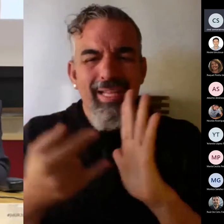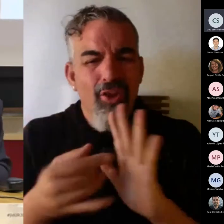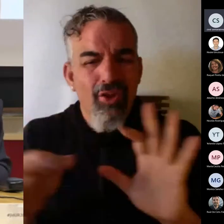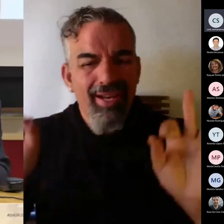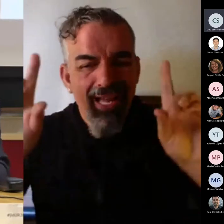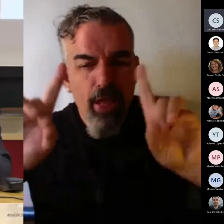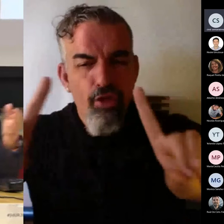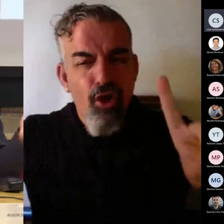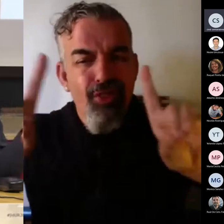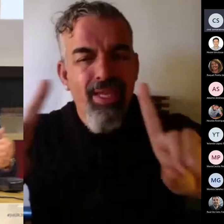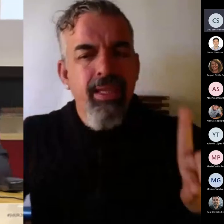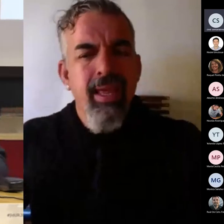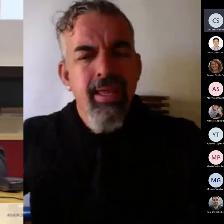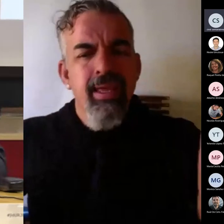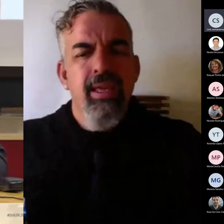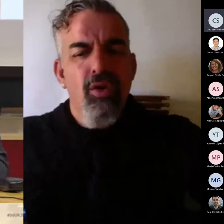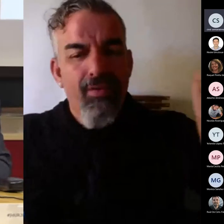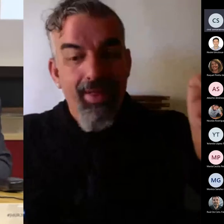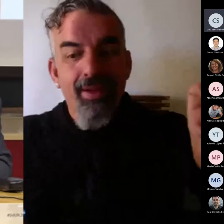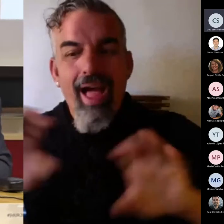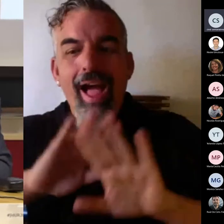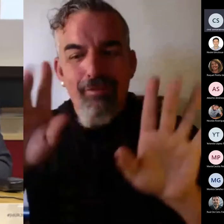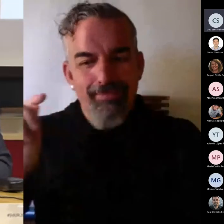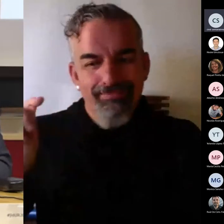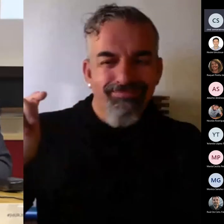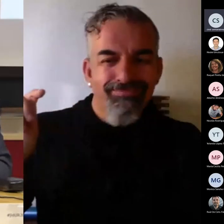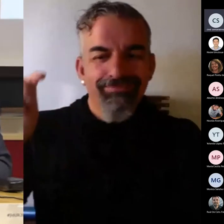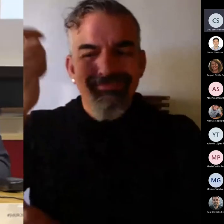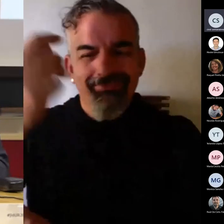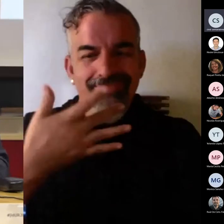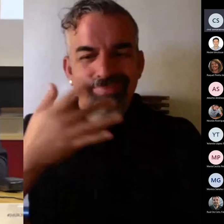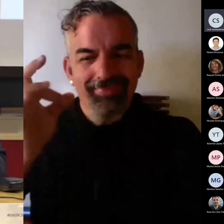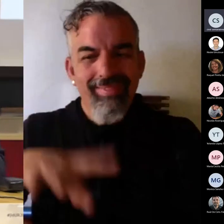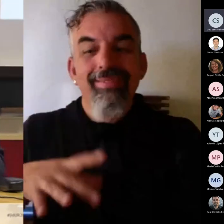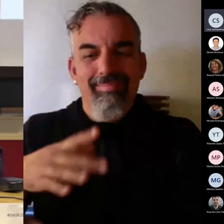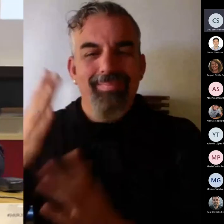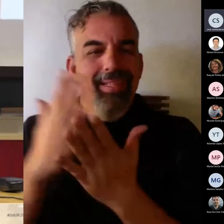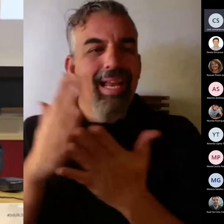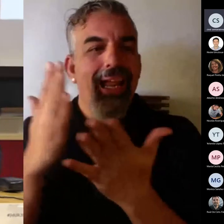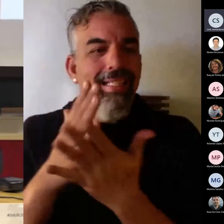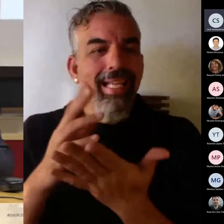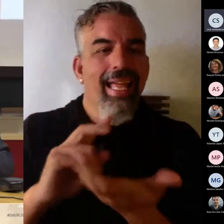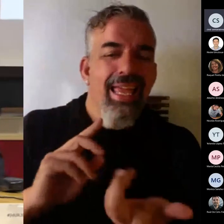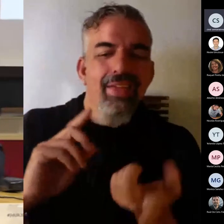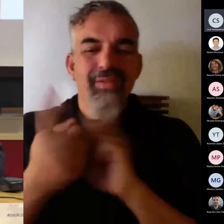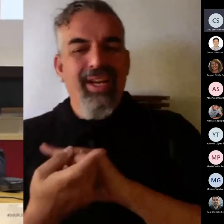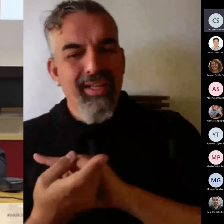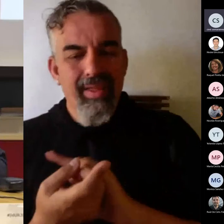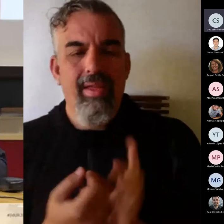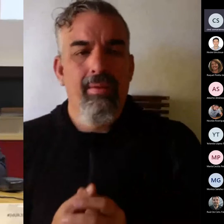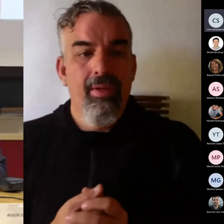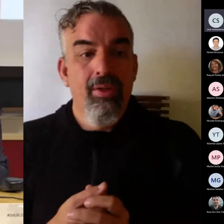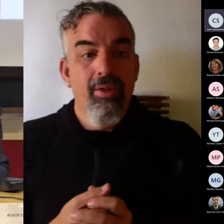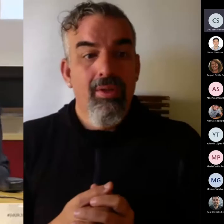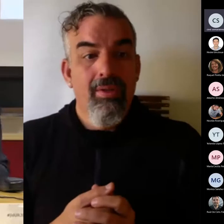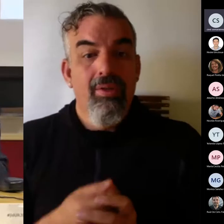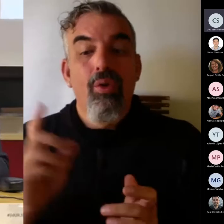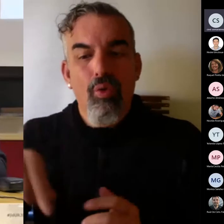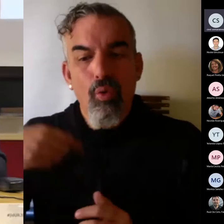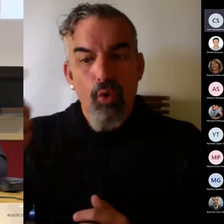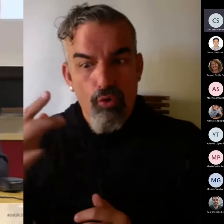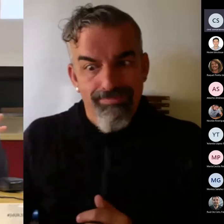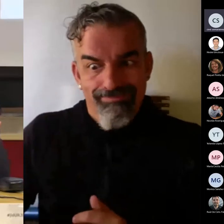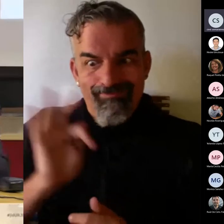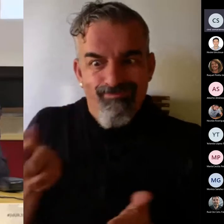más o menos innovadora y ahí el triunfo se lo llevó la clase invertida. La siguiente intervención mía hablaré de